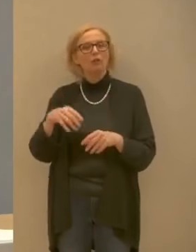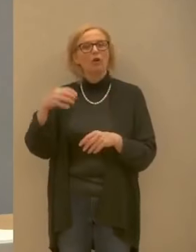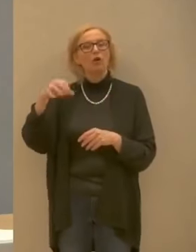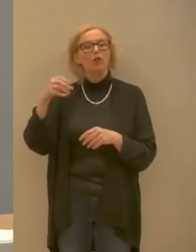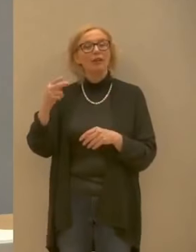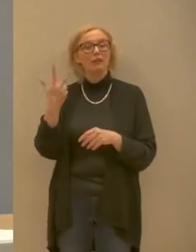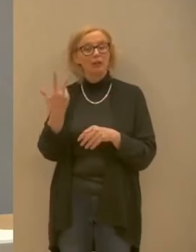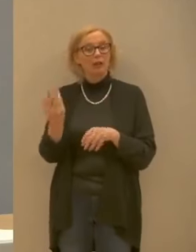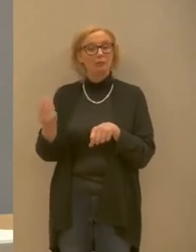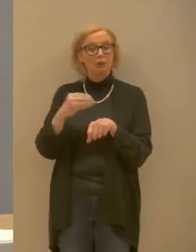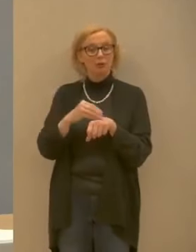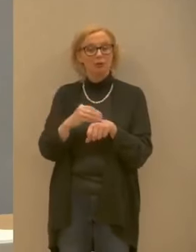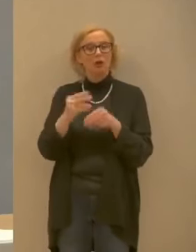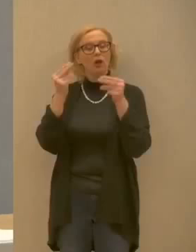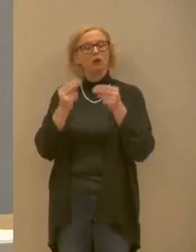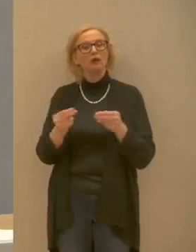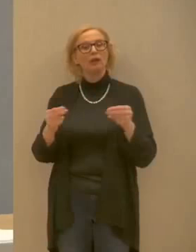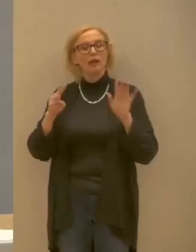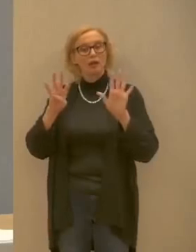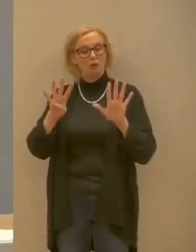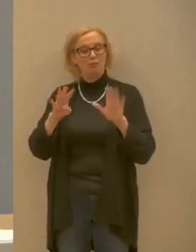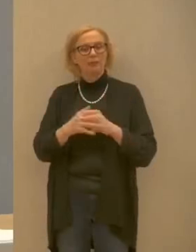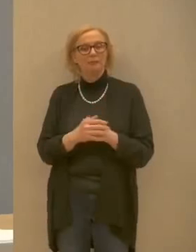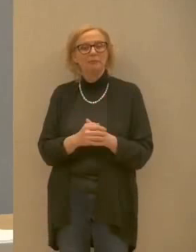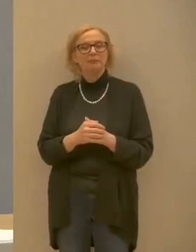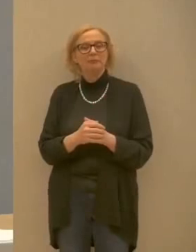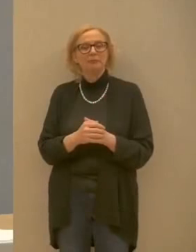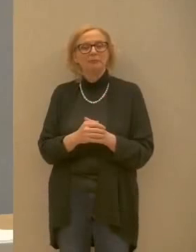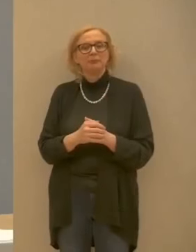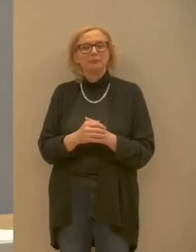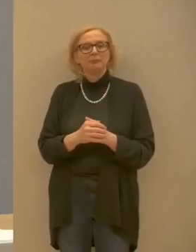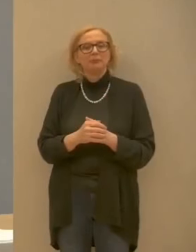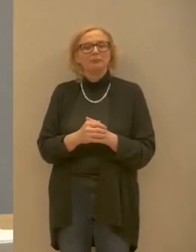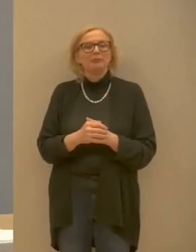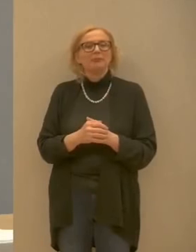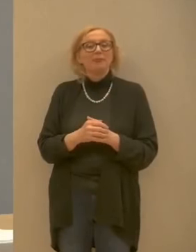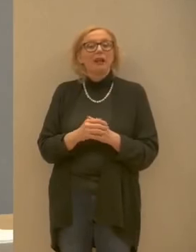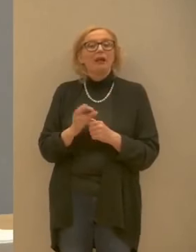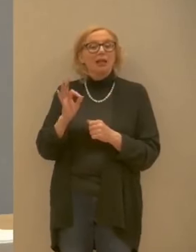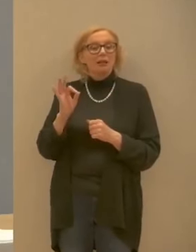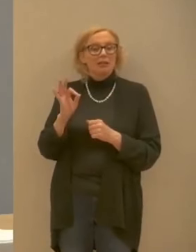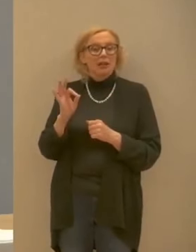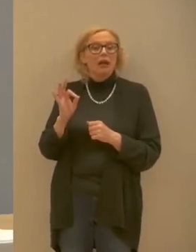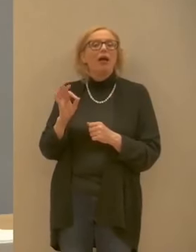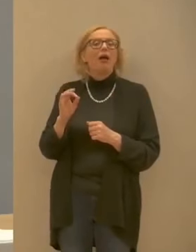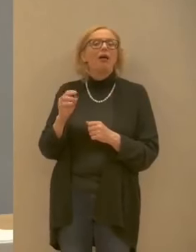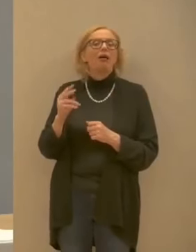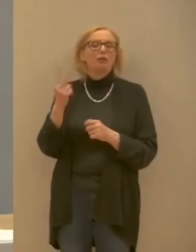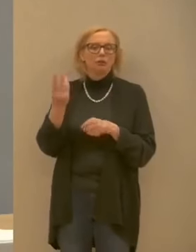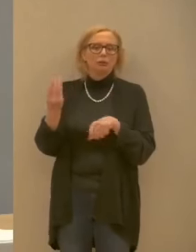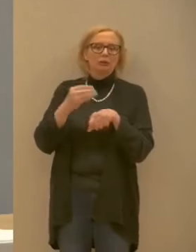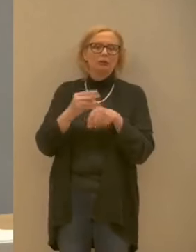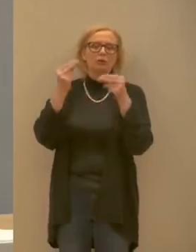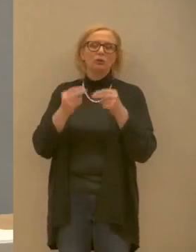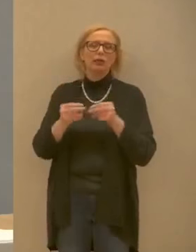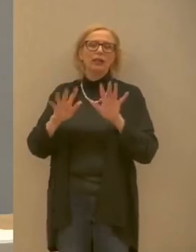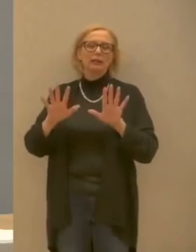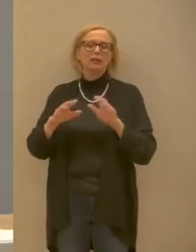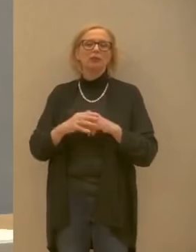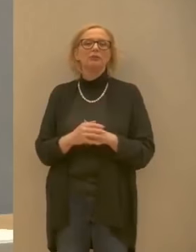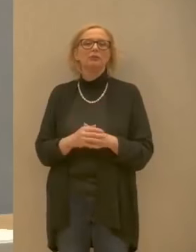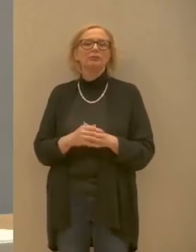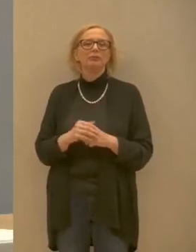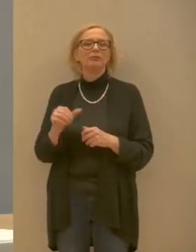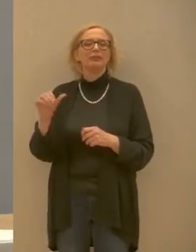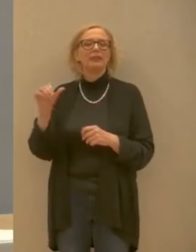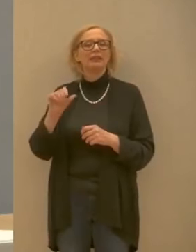casi in più per un totale di 9 San Gianfassa 2 in più totale 10 San